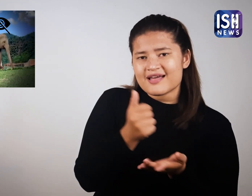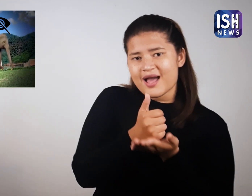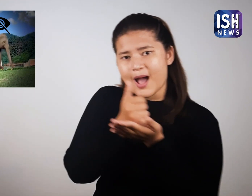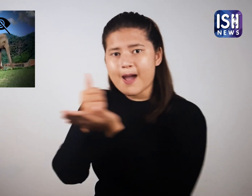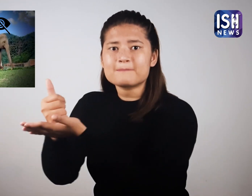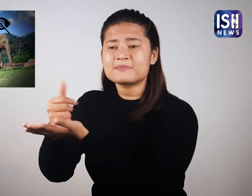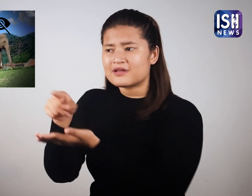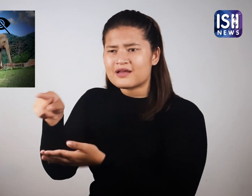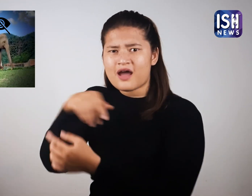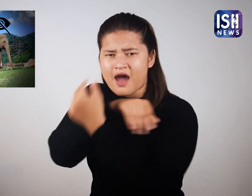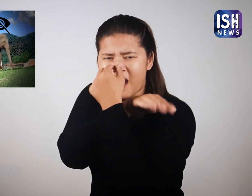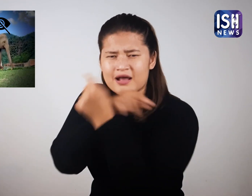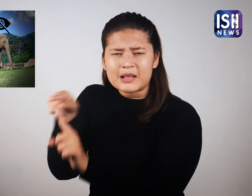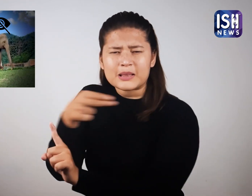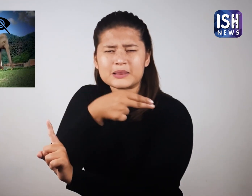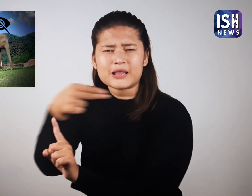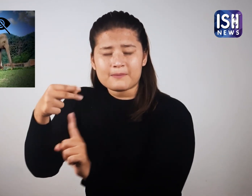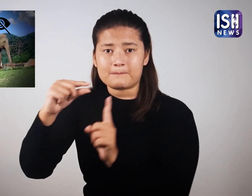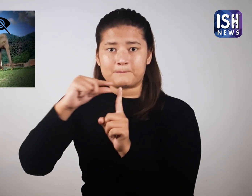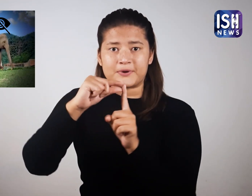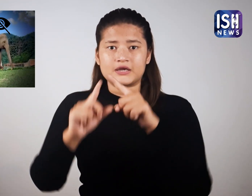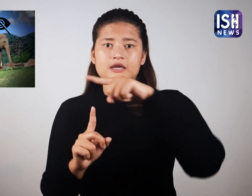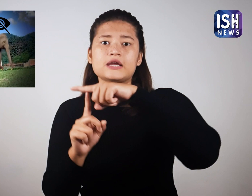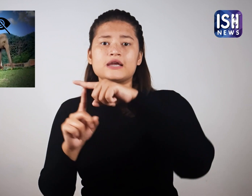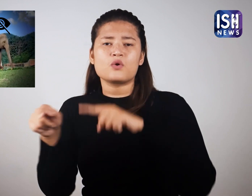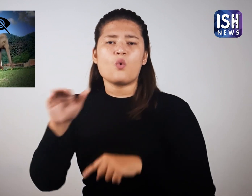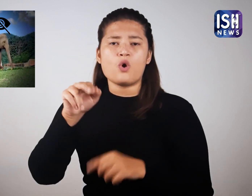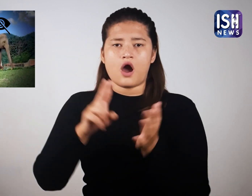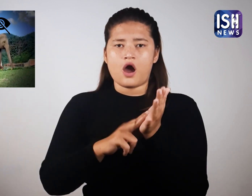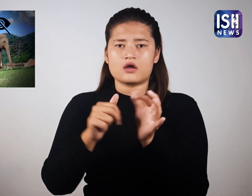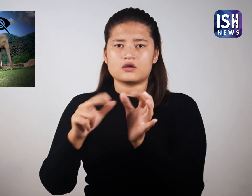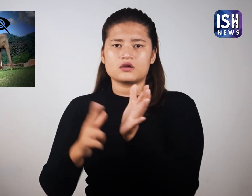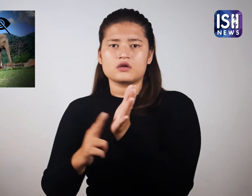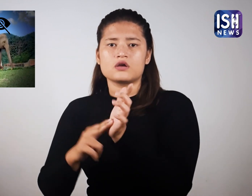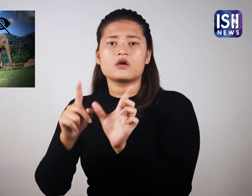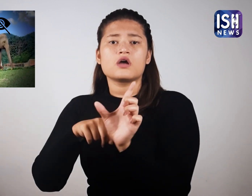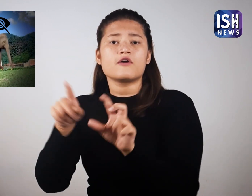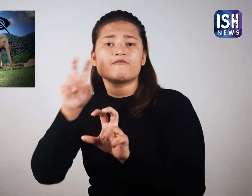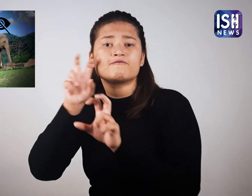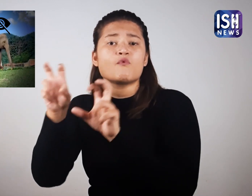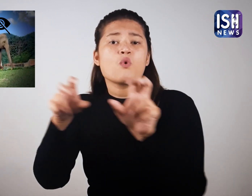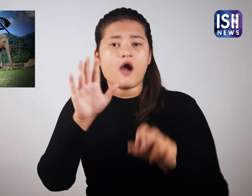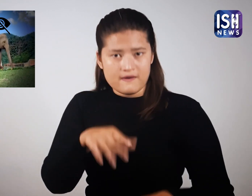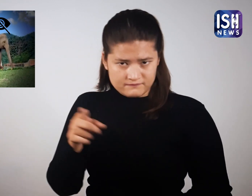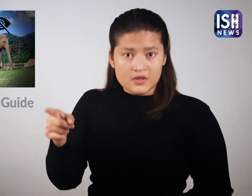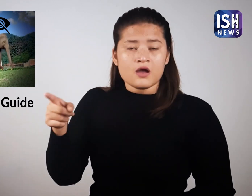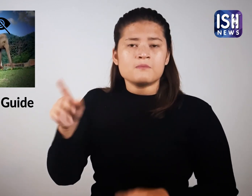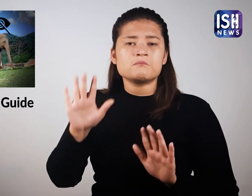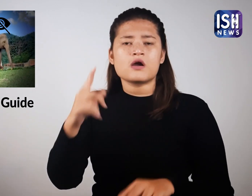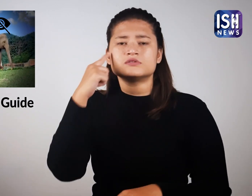वह प्लॉय थांग नामक अपनी नानी हाथी जो दोनों आखों से नेत्रहीन है उसकी मदद करते हुए देखी जा सकती